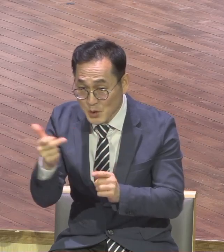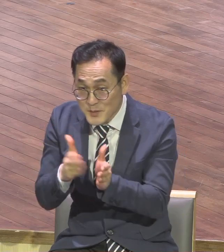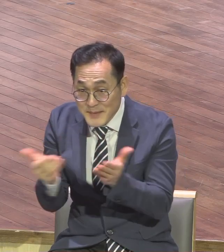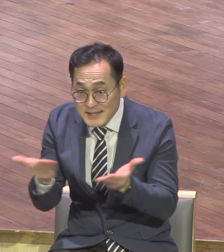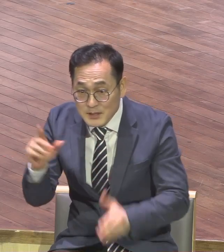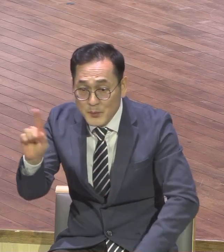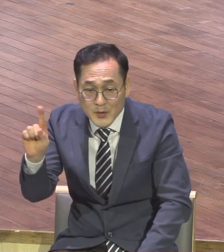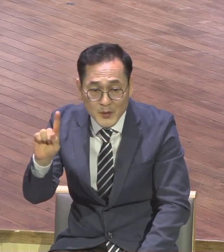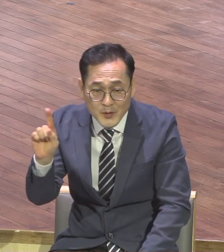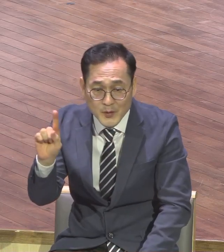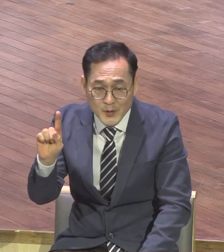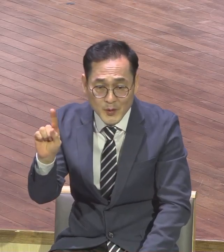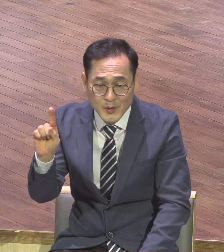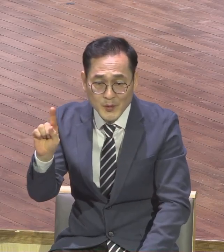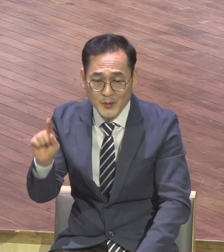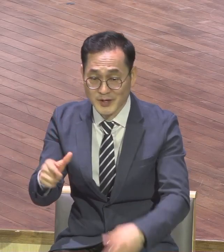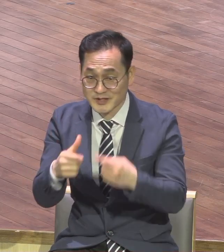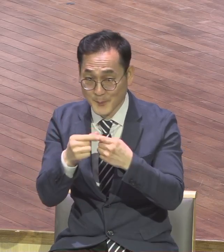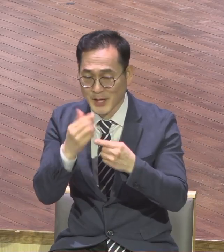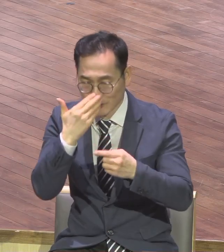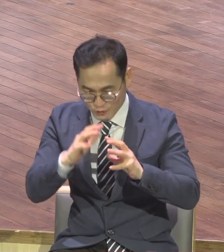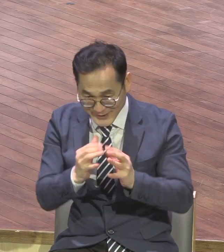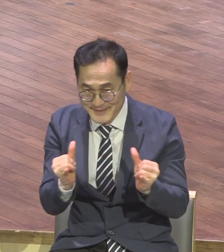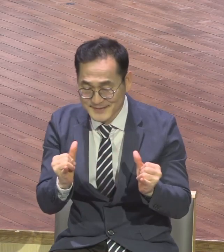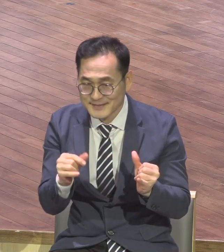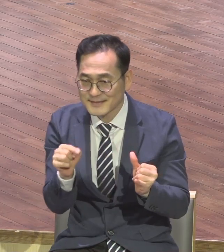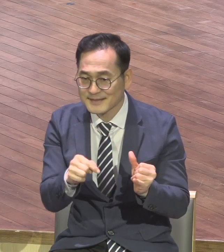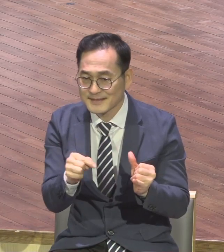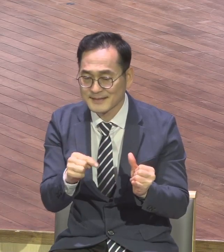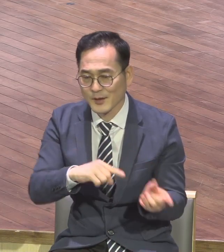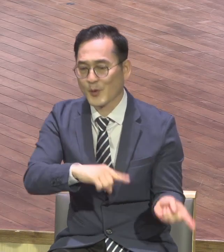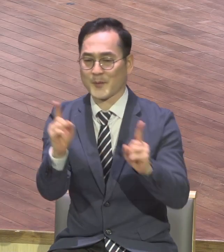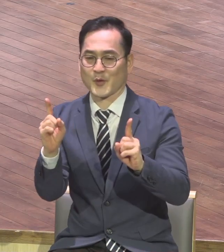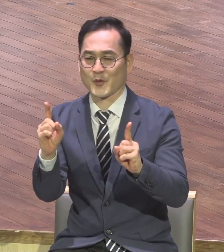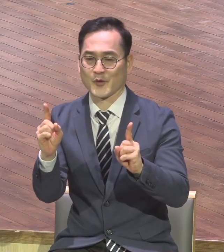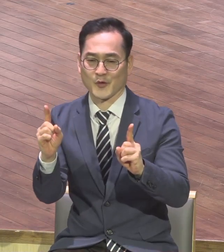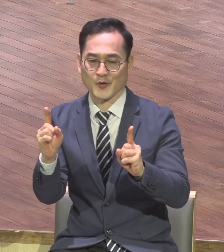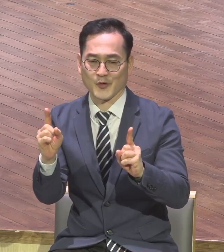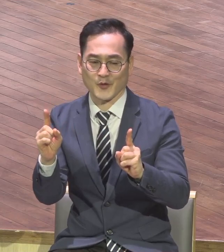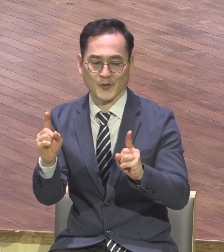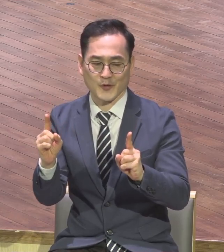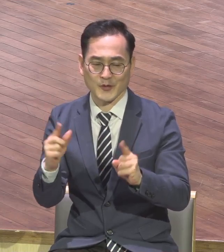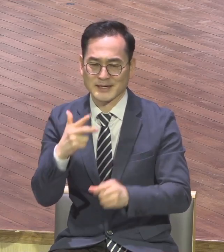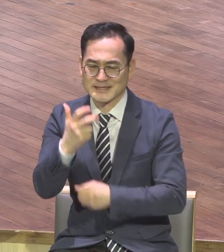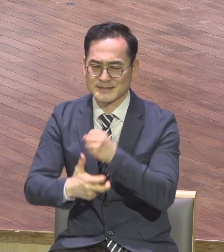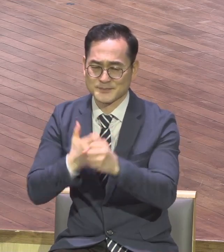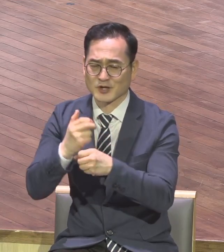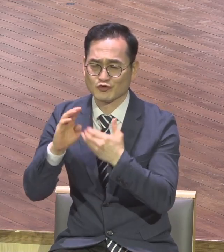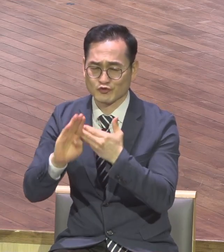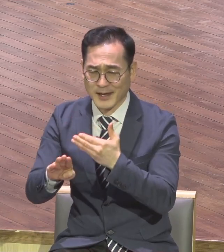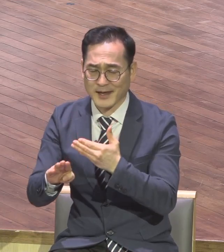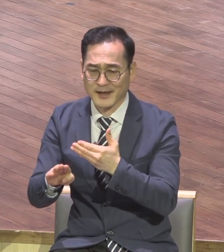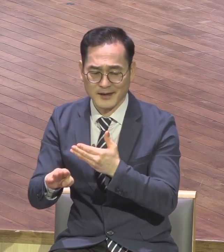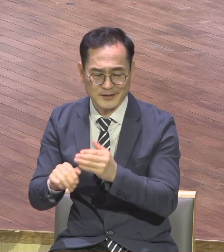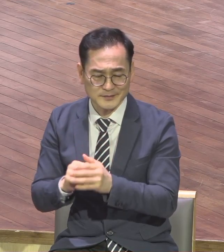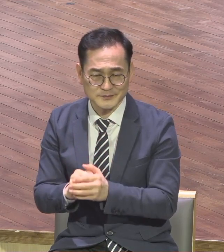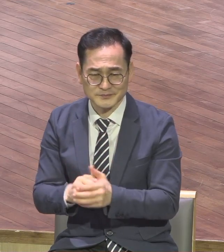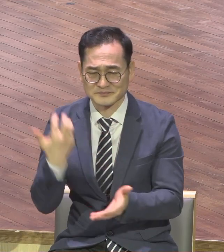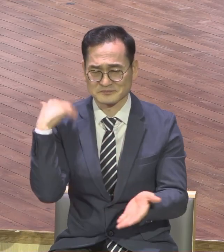1차적으로 유대 백성들의 회복입니다 70년 후에 있을 바빌론 포로 기관을 의미하는 것입니다